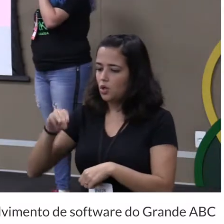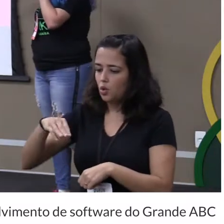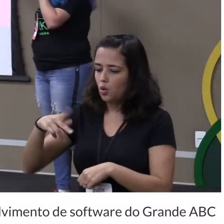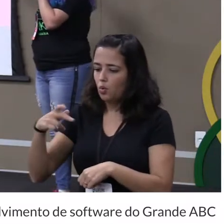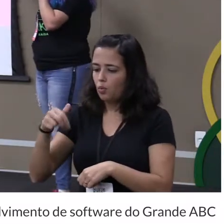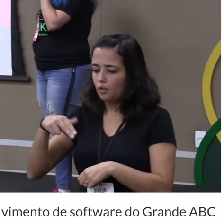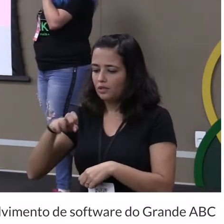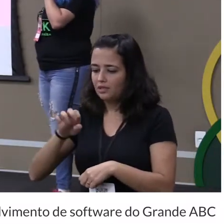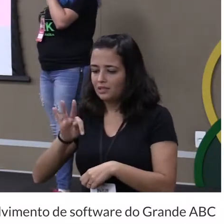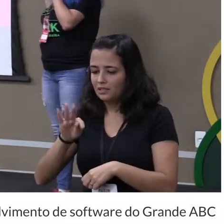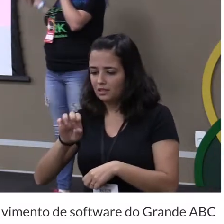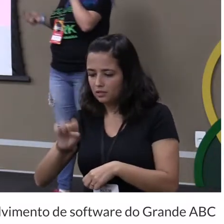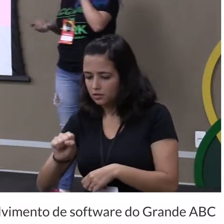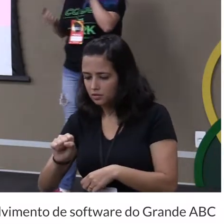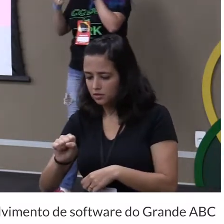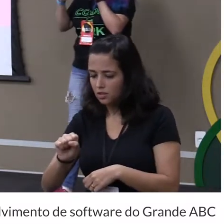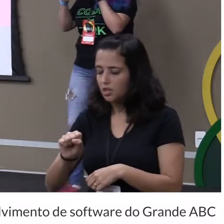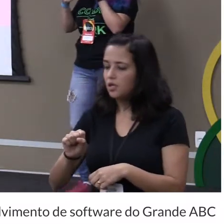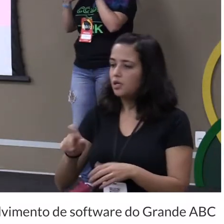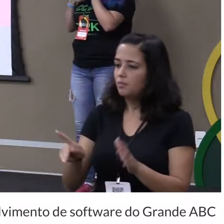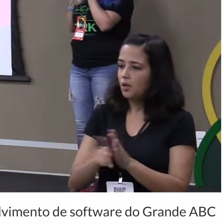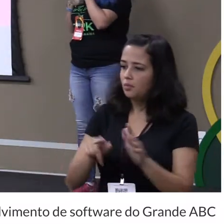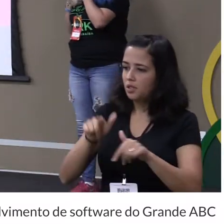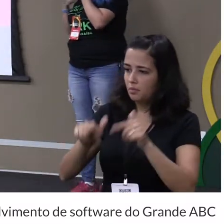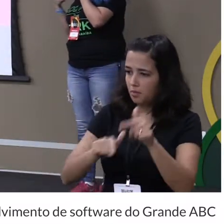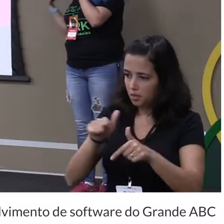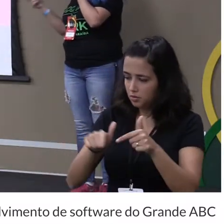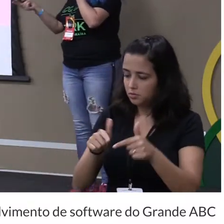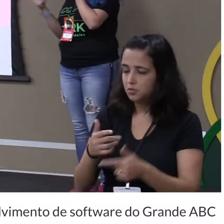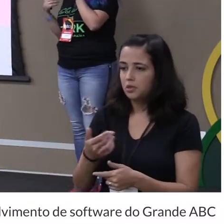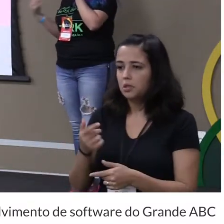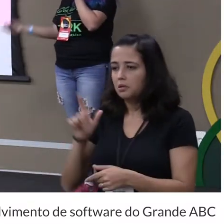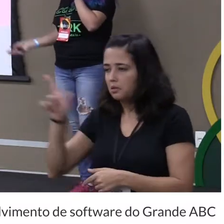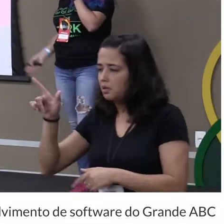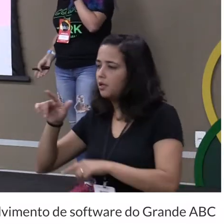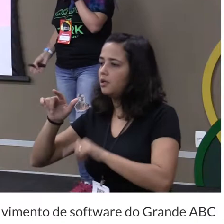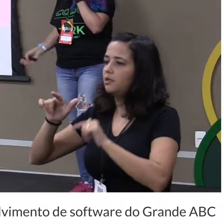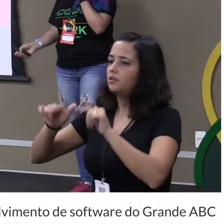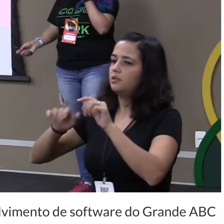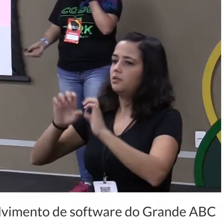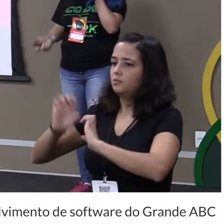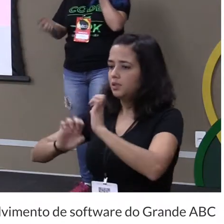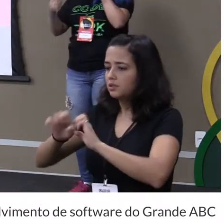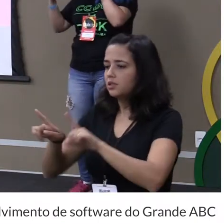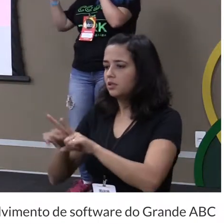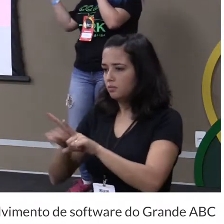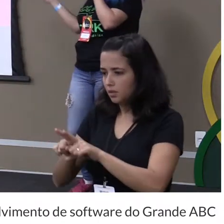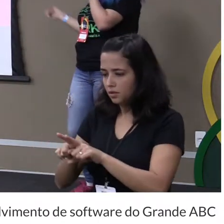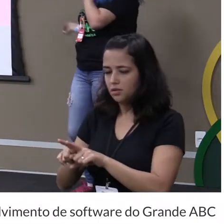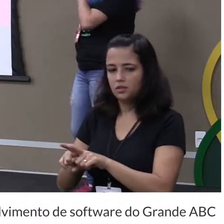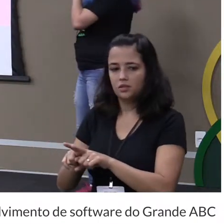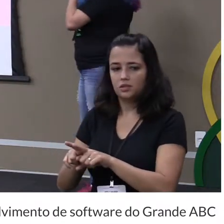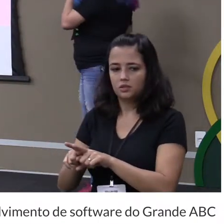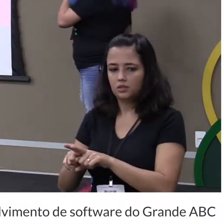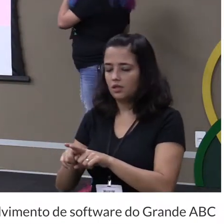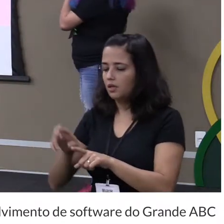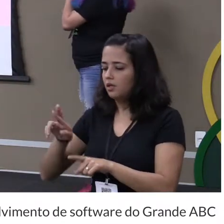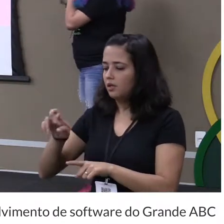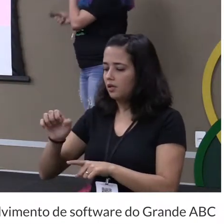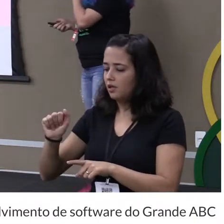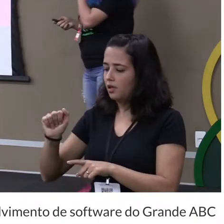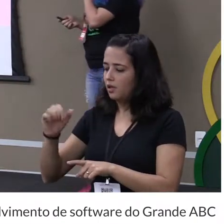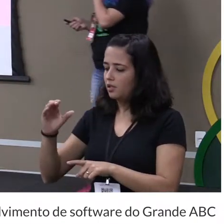nos frameworks que trabalho lá ok eu também lá na empresa a gente trabalha com React a gente faz alguns componentes em React